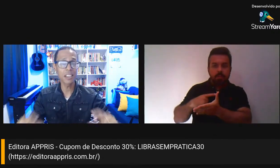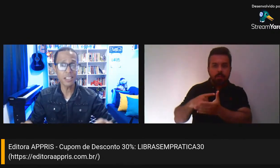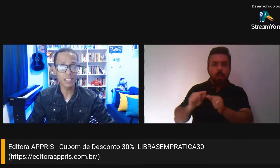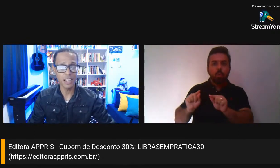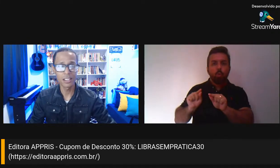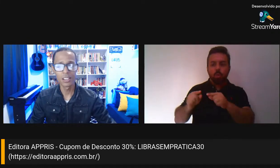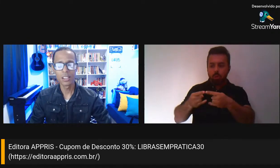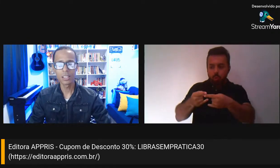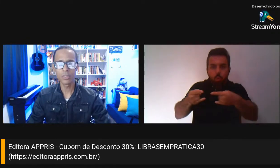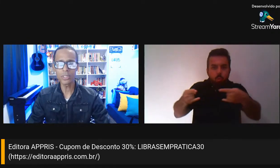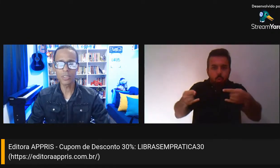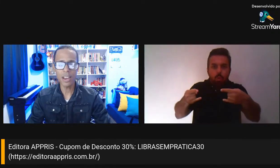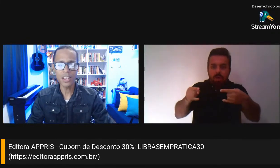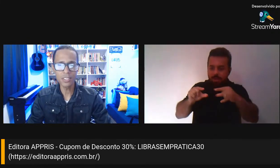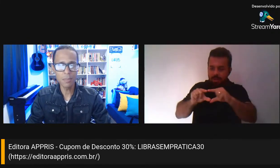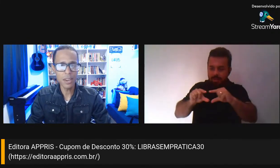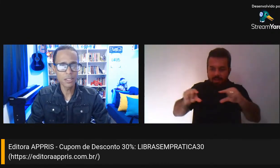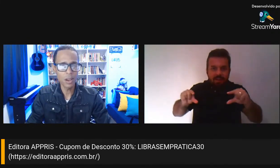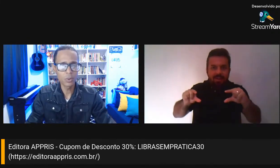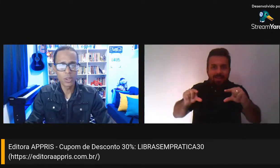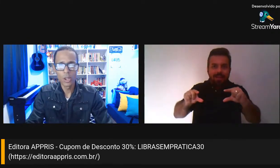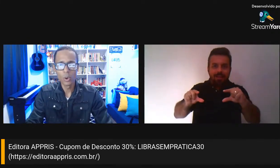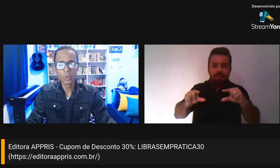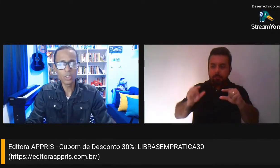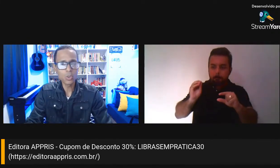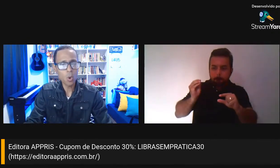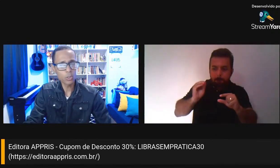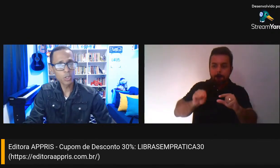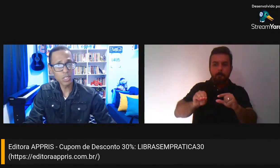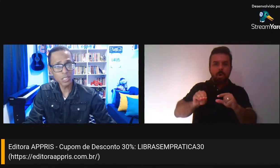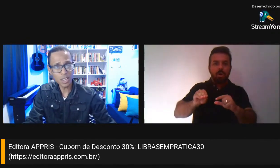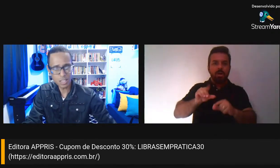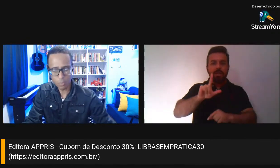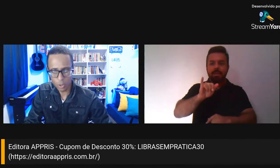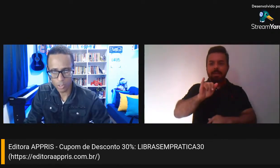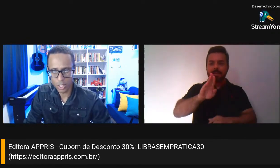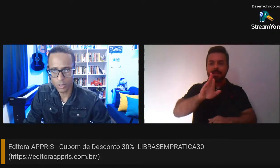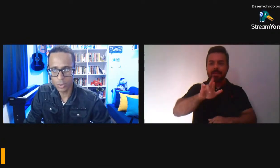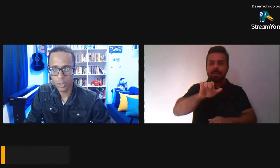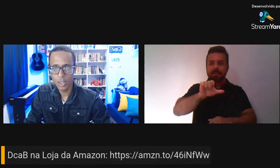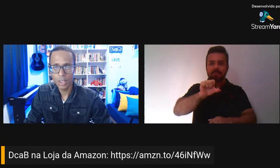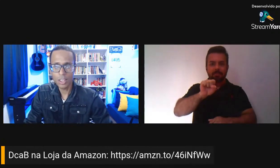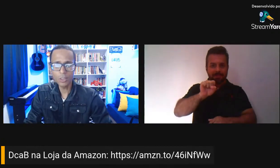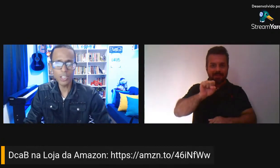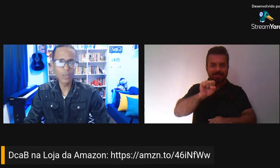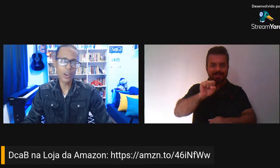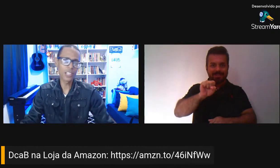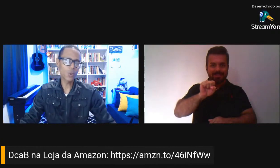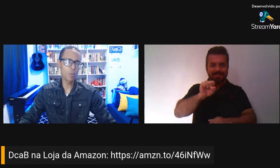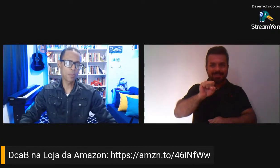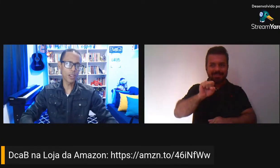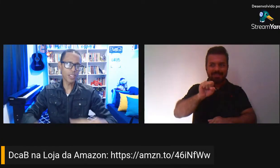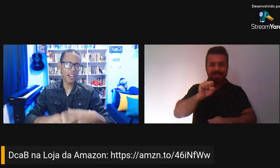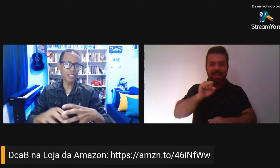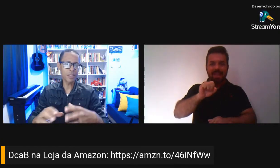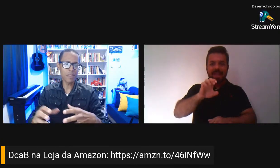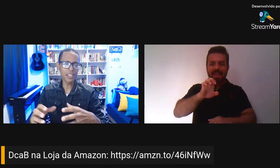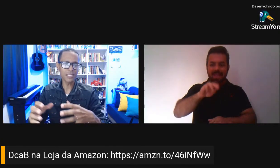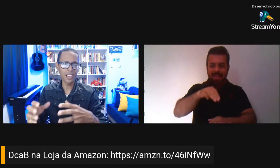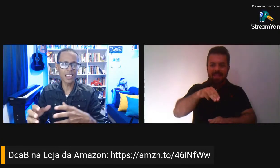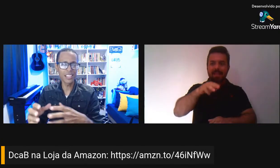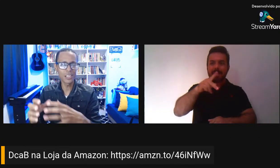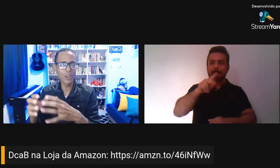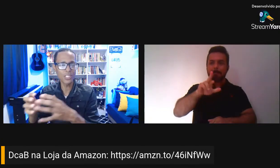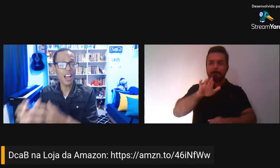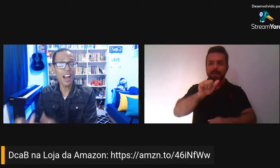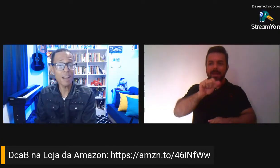LIBRASEMPRATICA30 e você vai receber, então, um desconto de 30%. E o Dialogando com a Biblioteca também